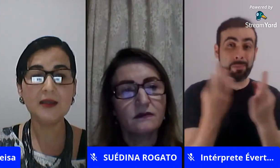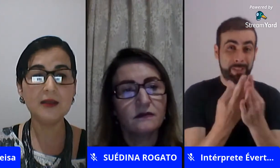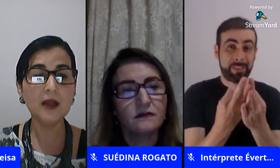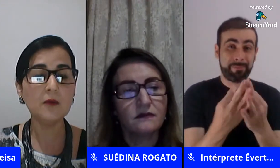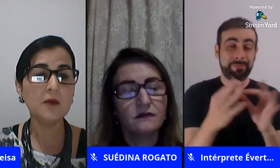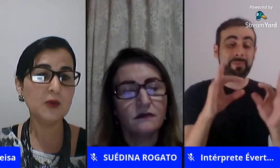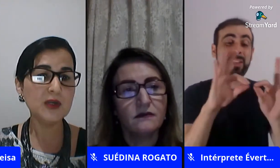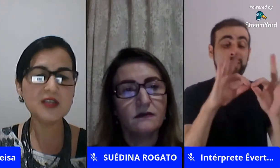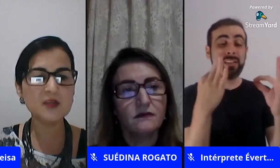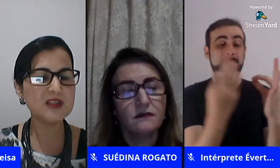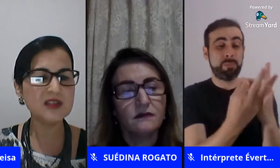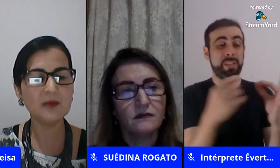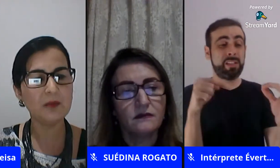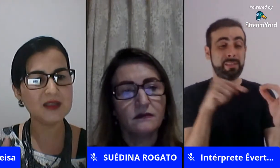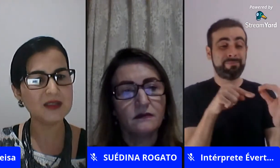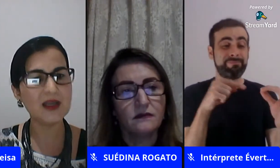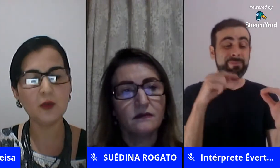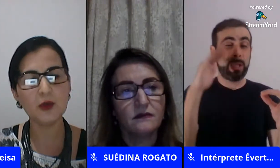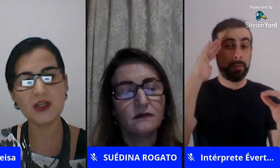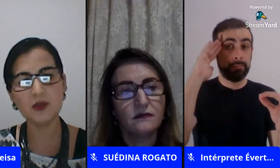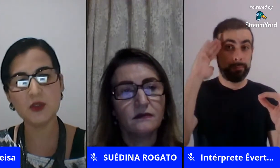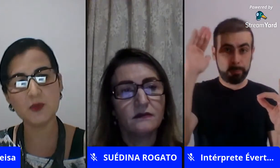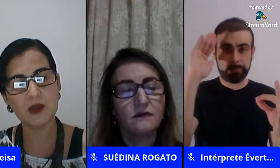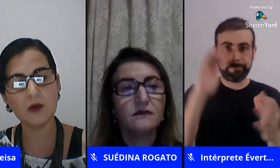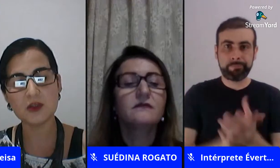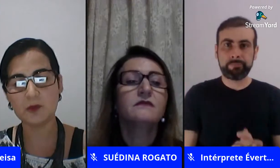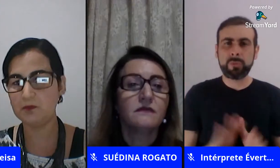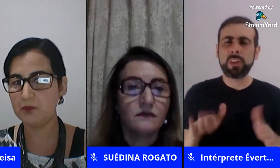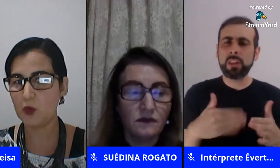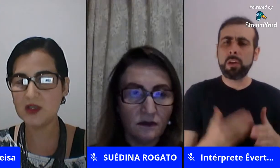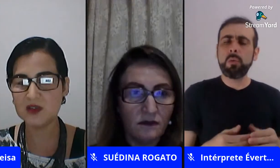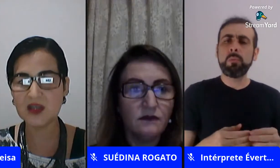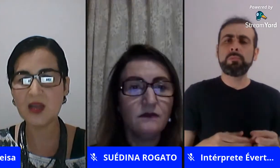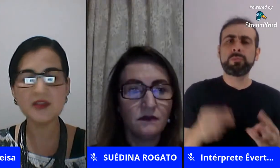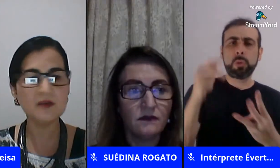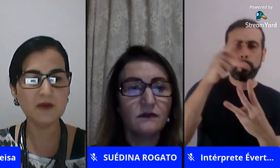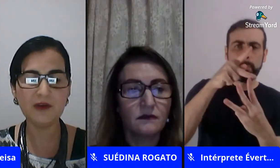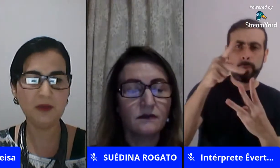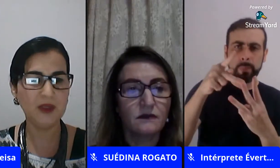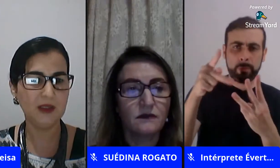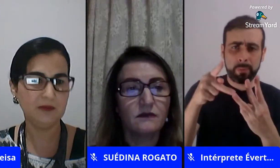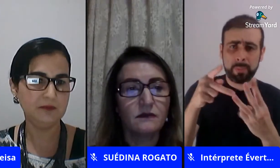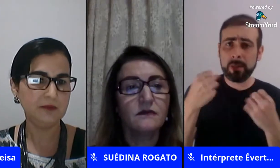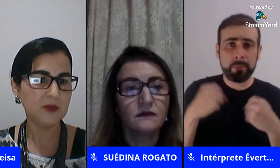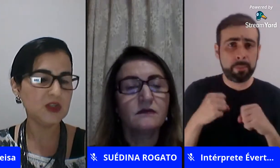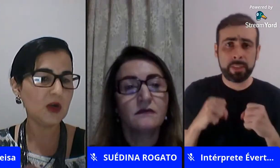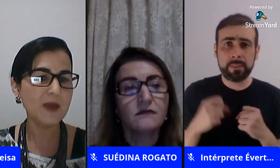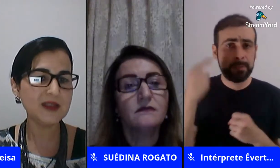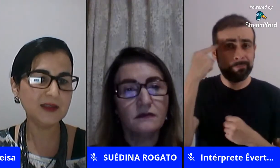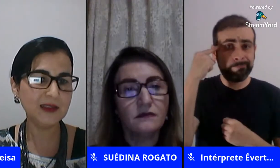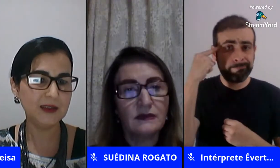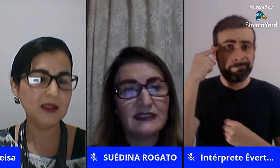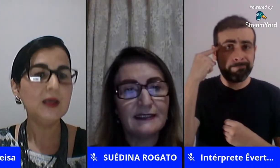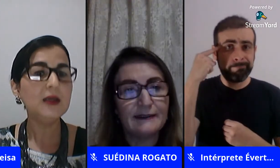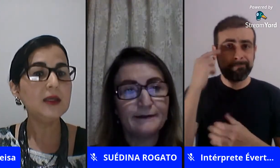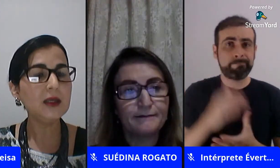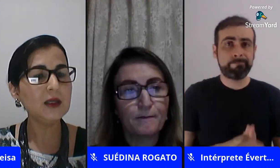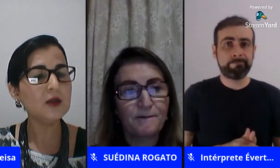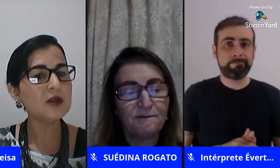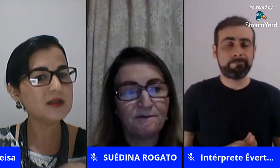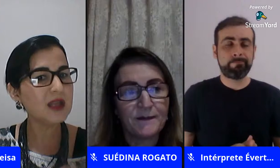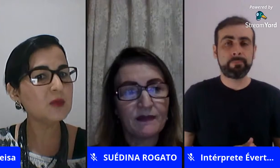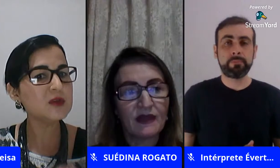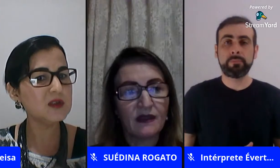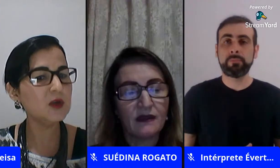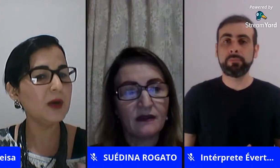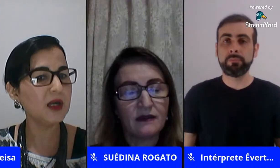então por isso a gente precisa pensar num projeto político-pedagógico com esses temas e envolver a família já começa daí e